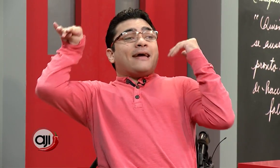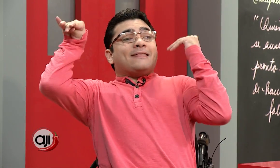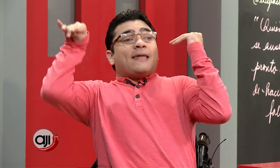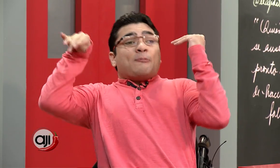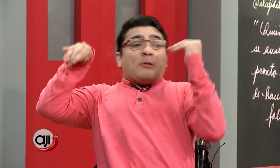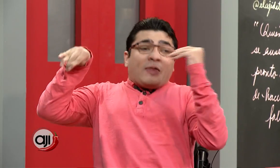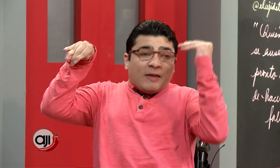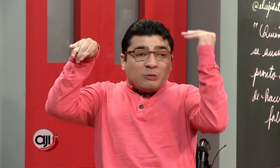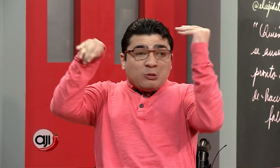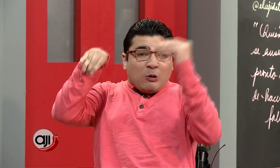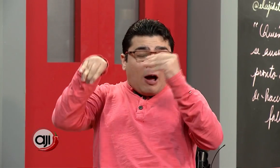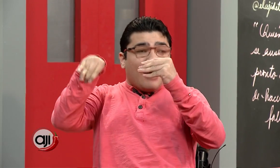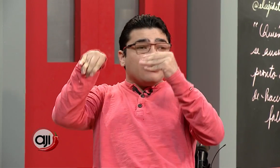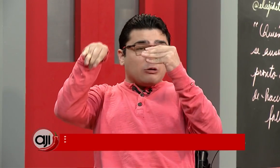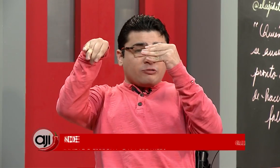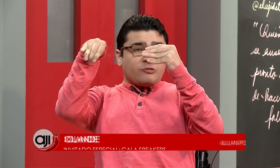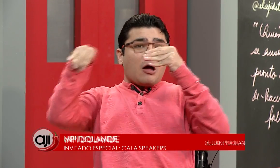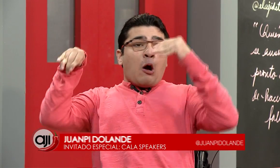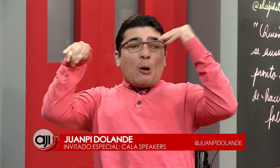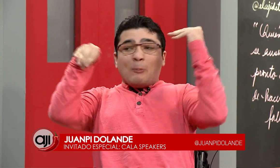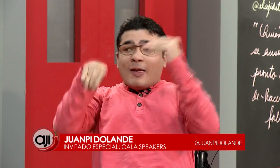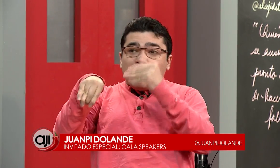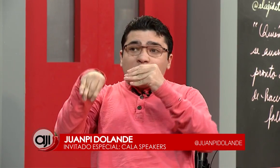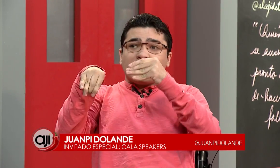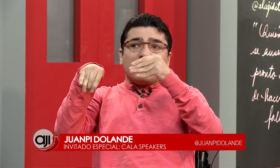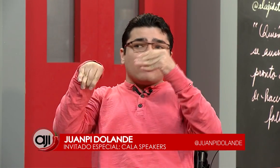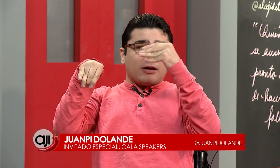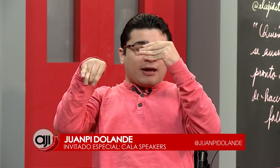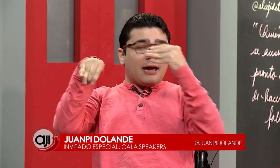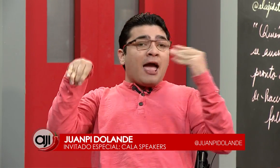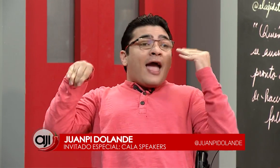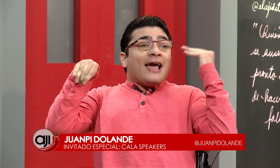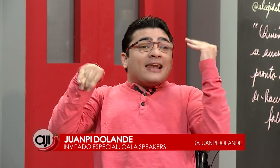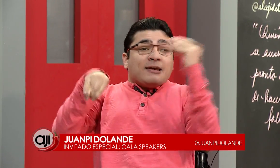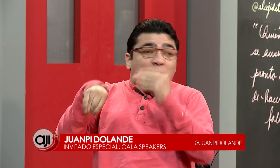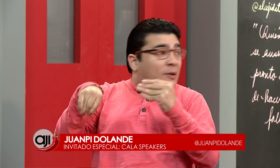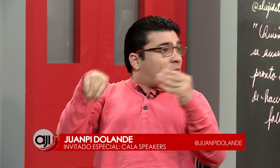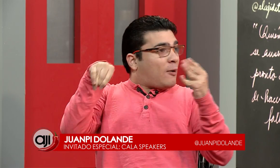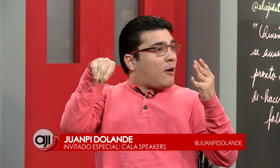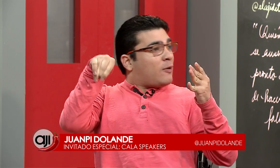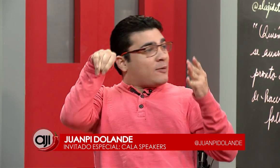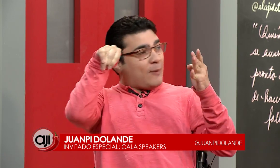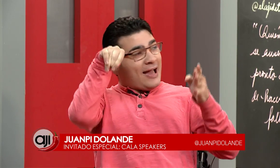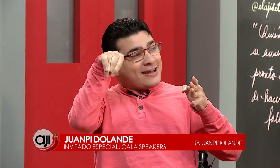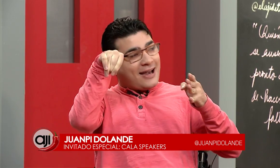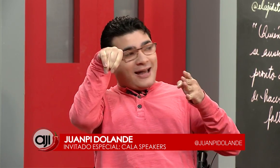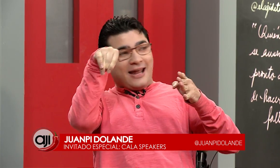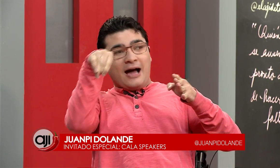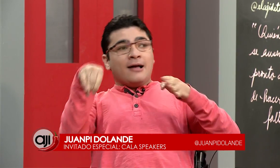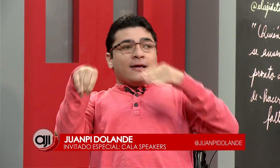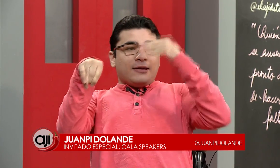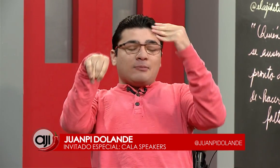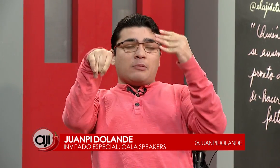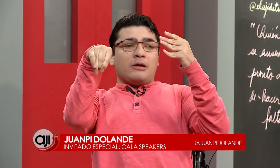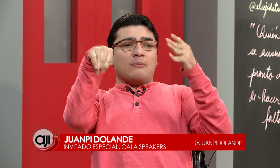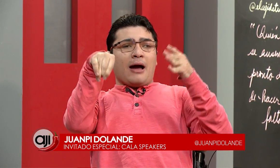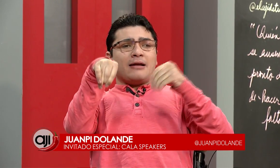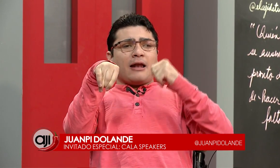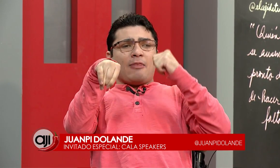después de dos años o más de dos años de que el equipo de trabajo de Ismael Cala y Ismael Cala